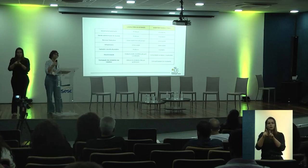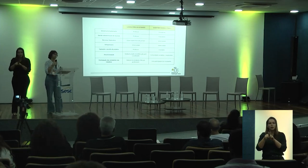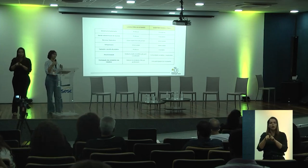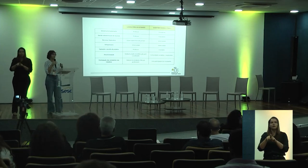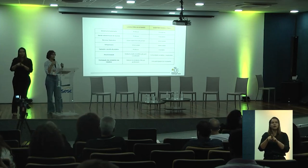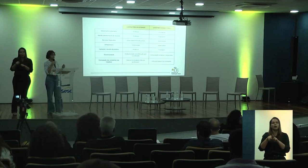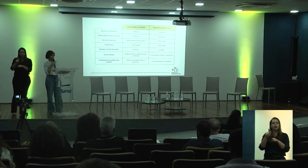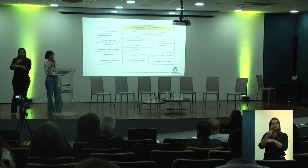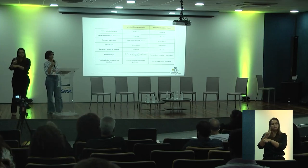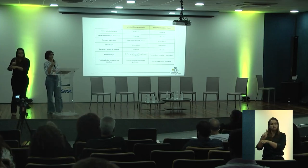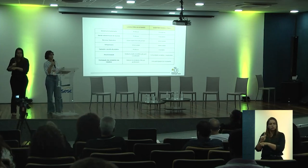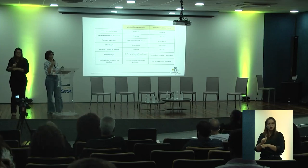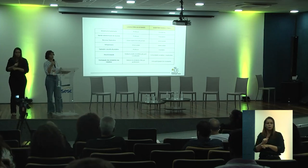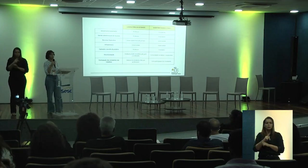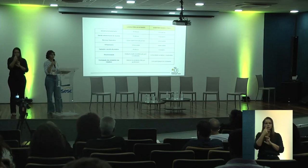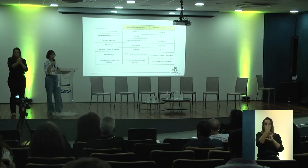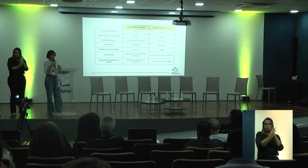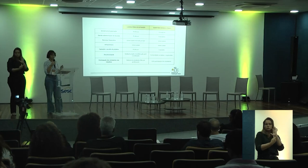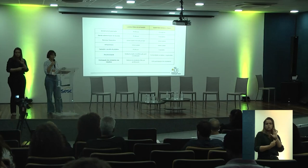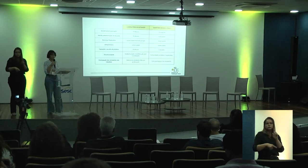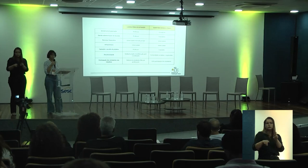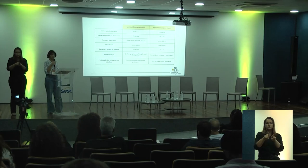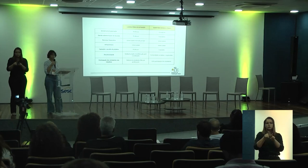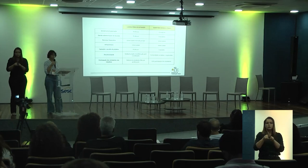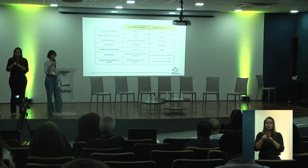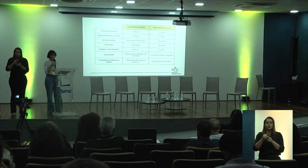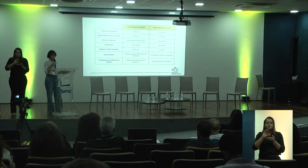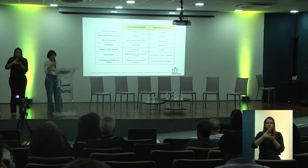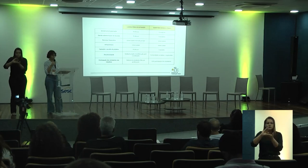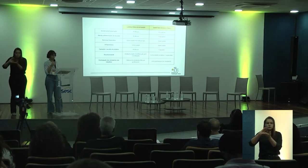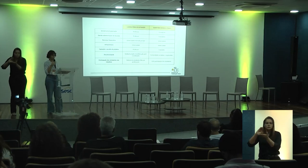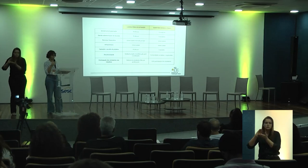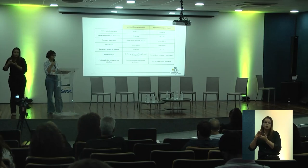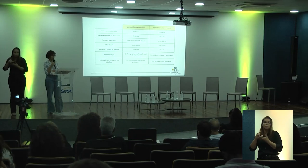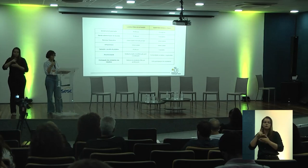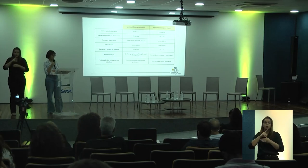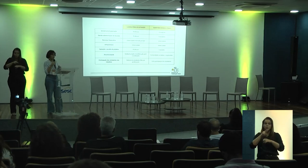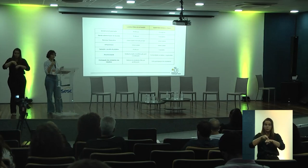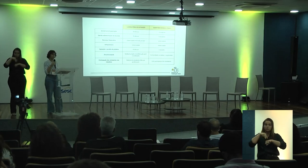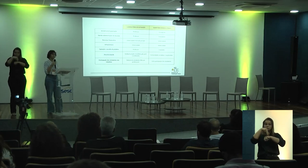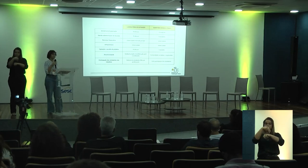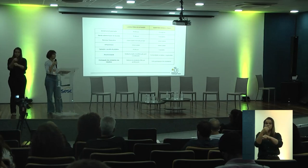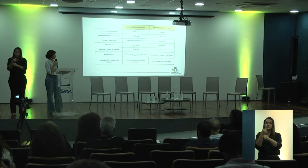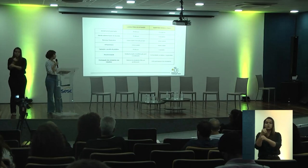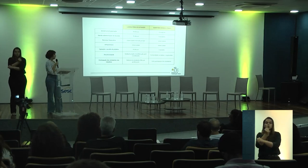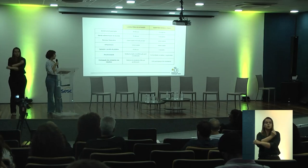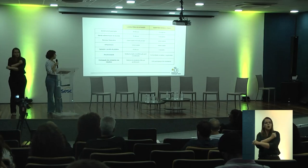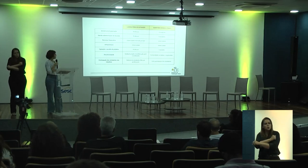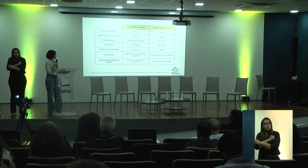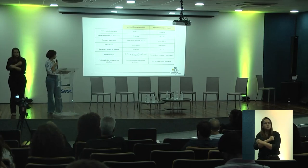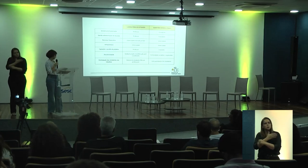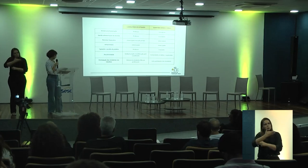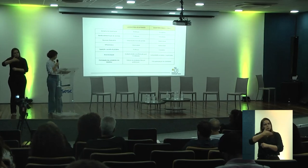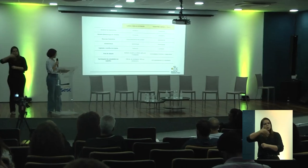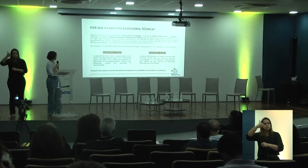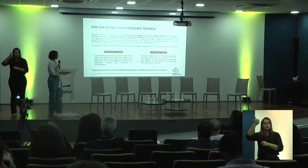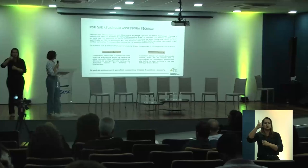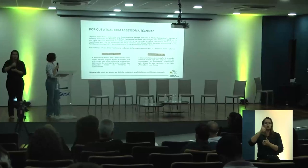de organização interna, de financiamento, que a gente acaba tendo um protagonismo estudantil muito maior em cima dessas atividades.